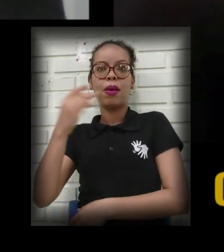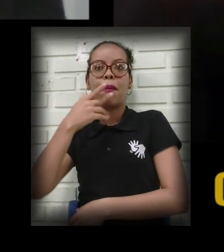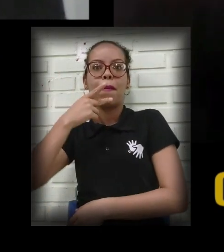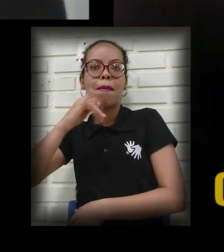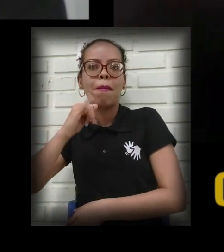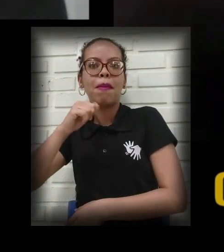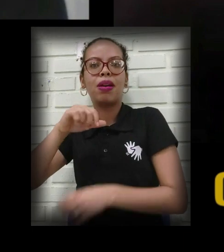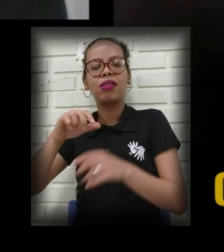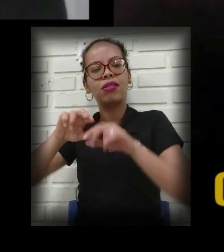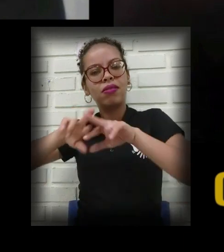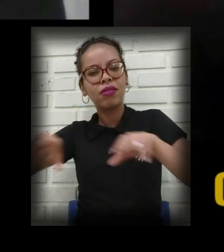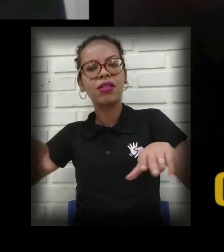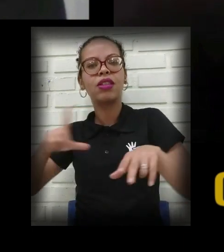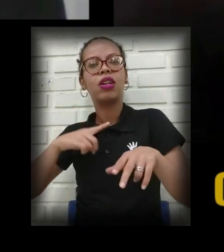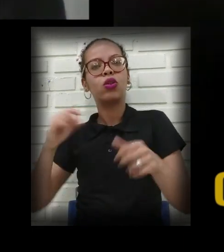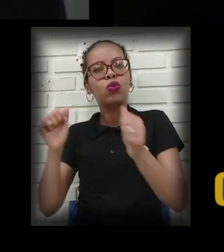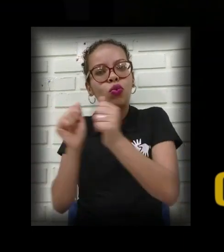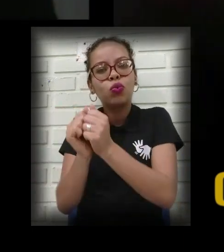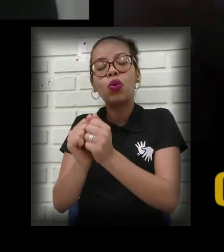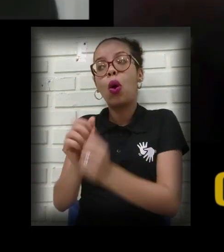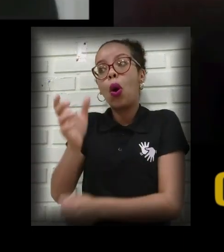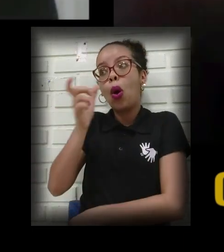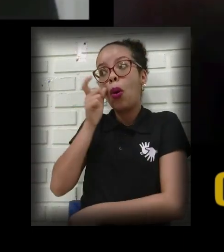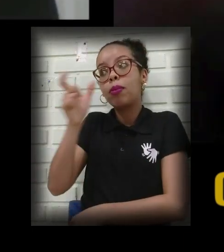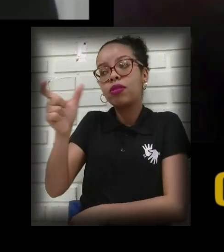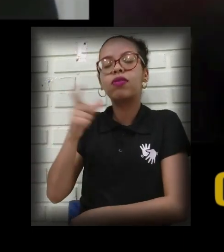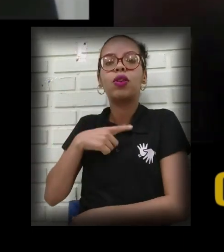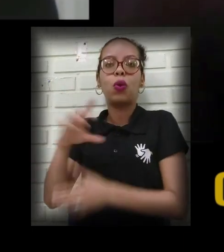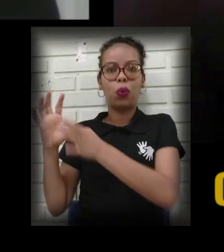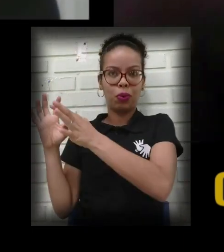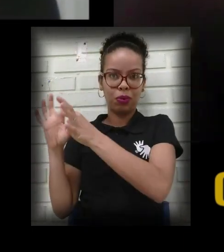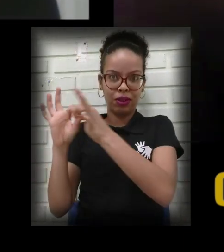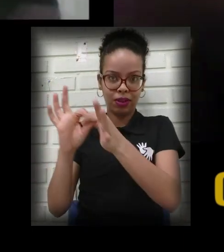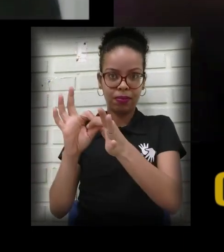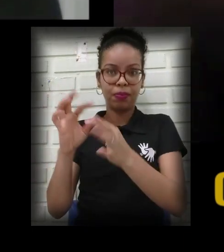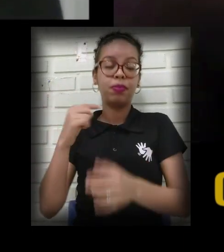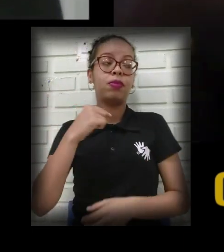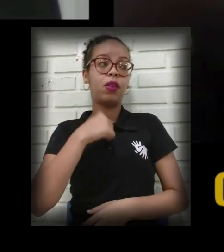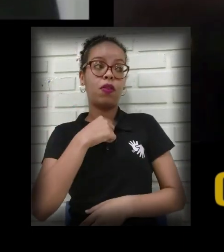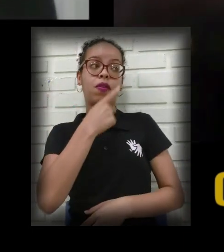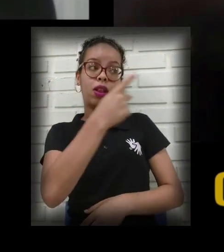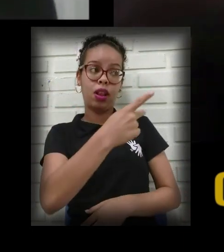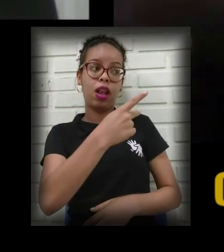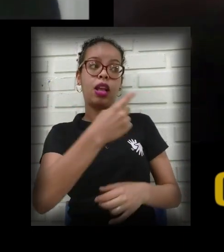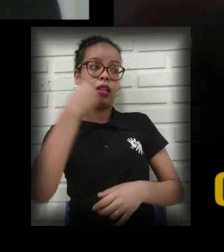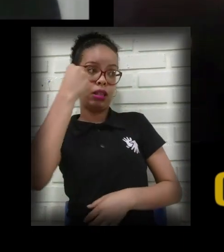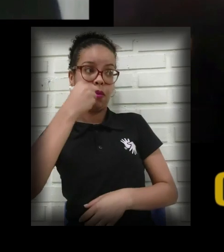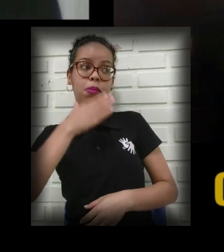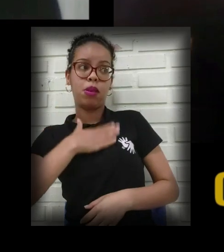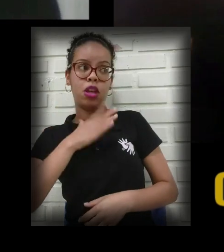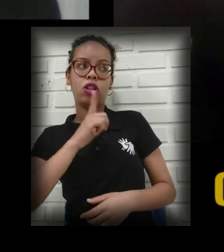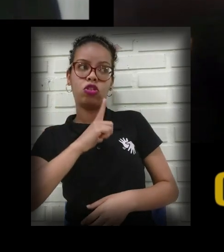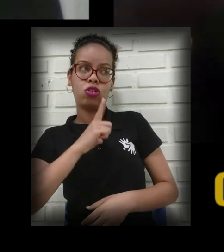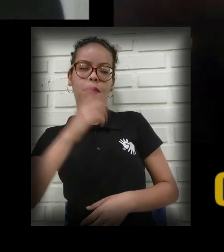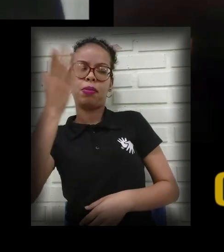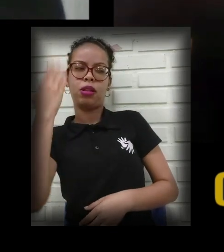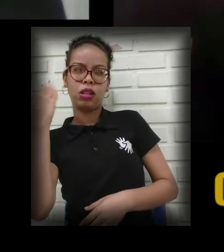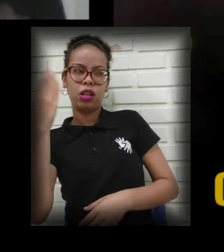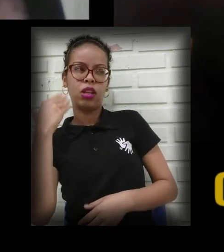encarando esse contexto? Eu vou falar seguindo as experiências que eu já tive. Dentre todos